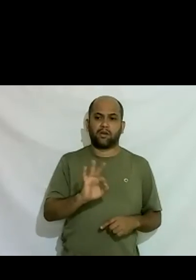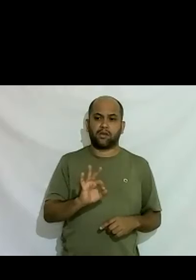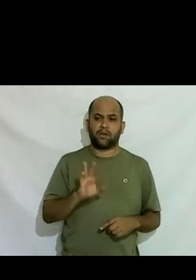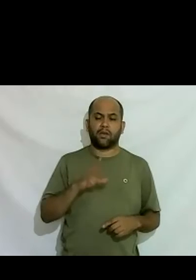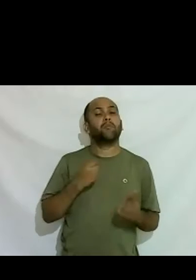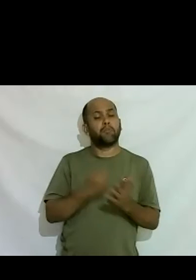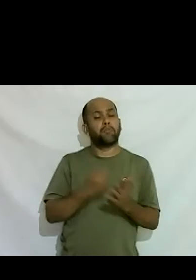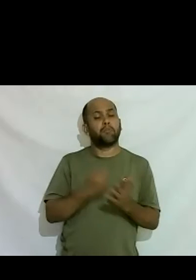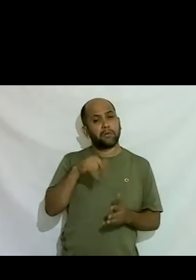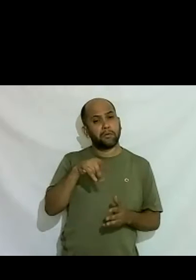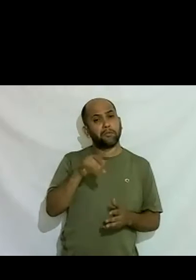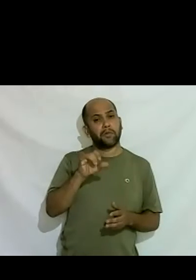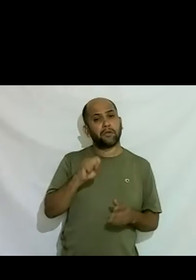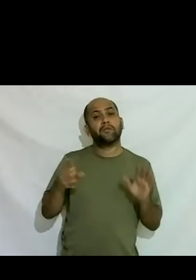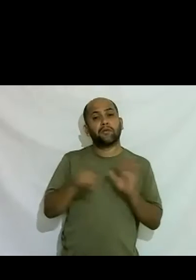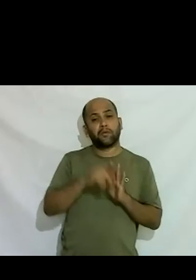impostos se eu sou uma cidadã